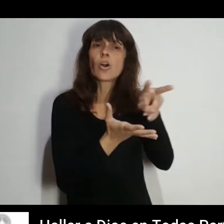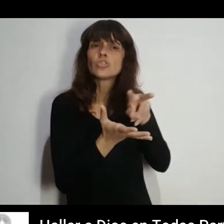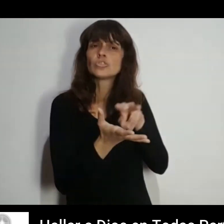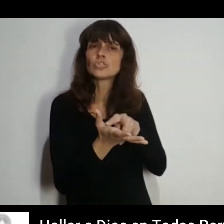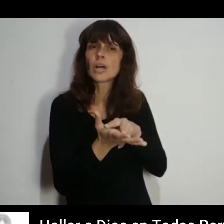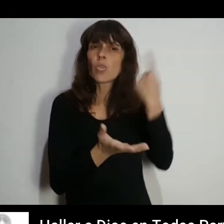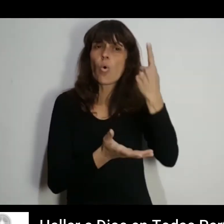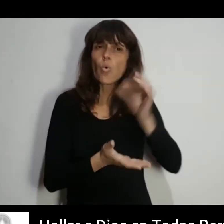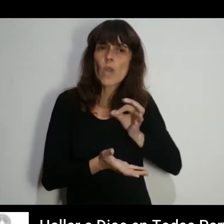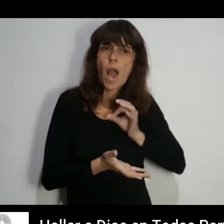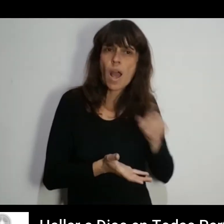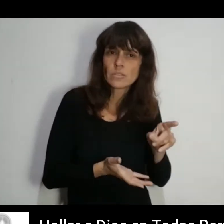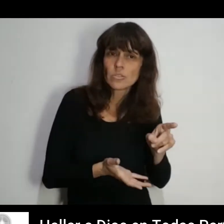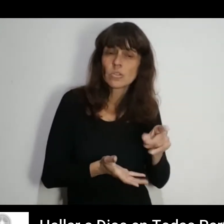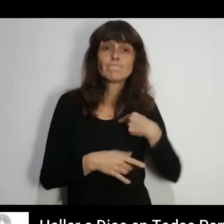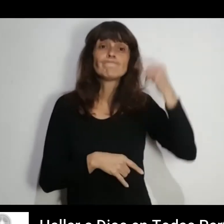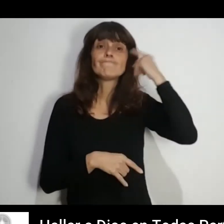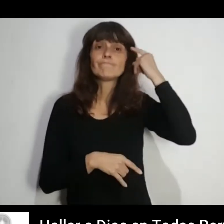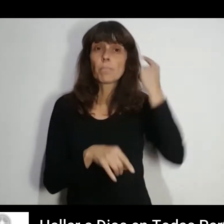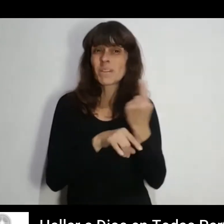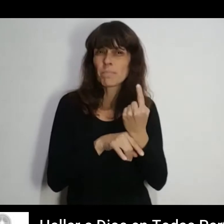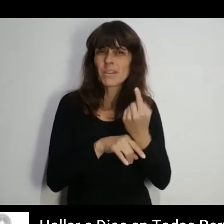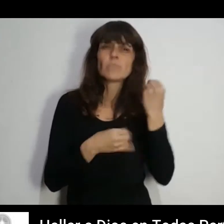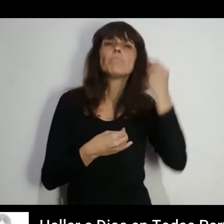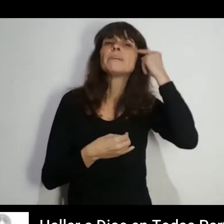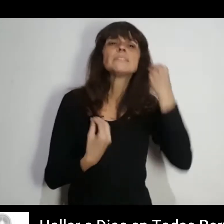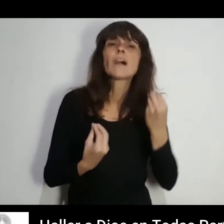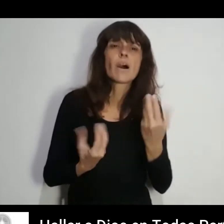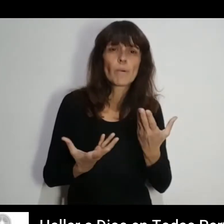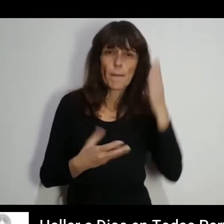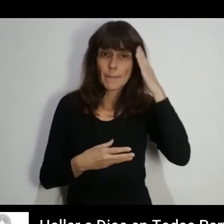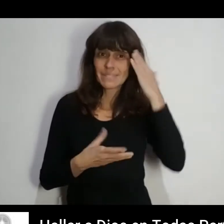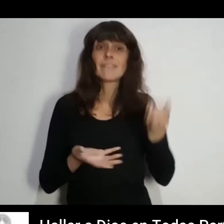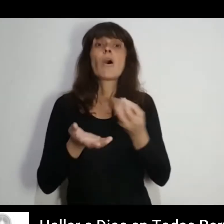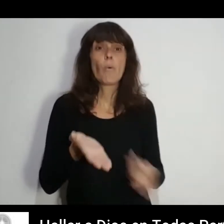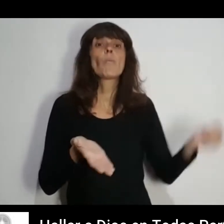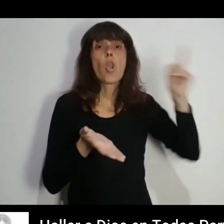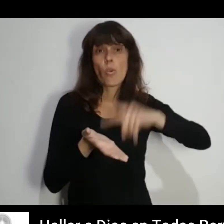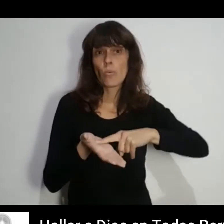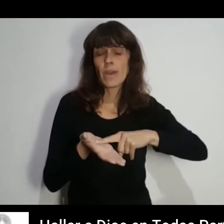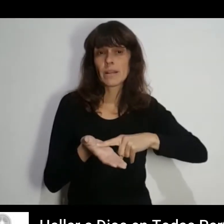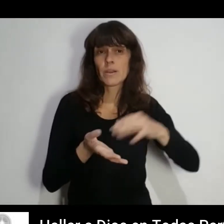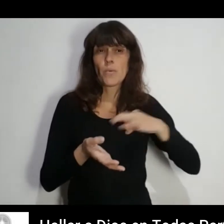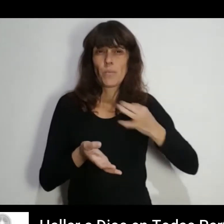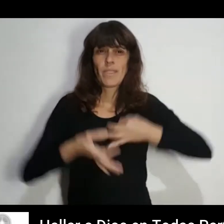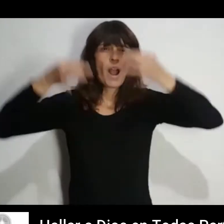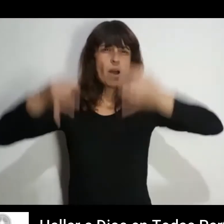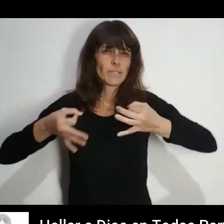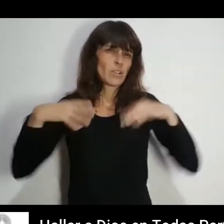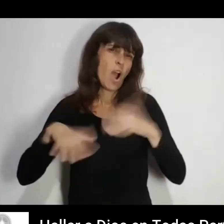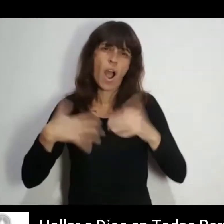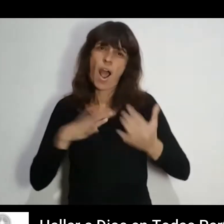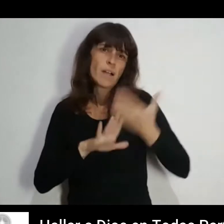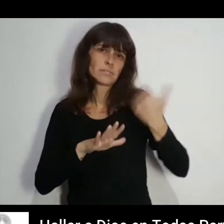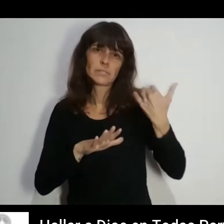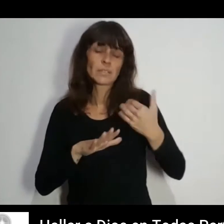Estuve tirado durante un año Al principio con una sola cosa en la mente Reiniciar mi vida como caballero